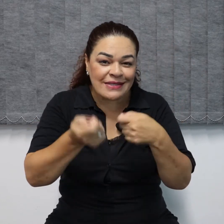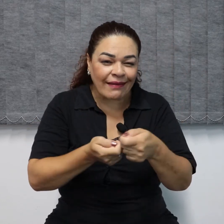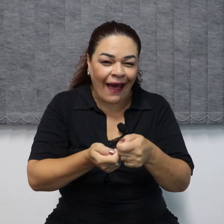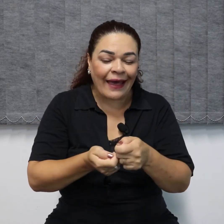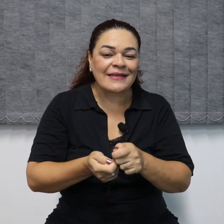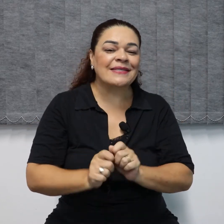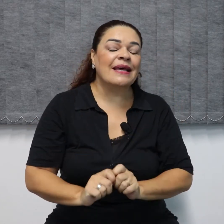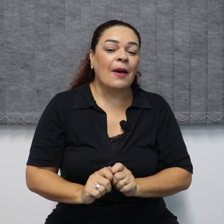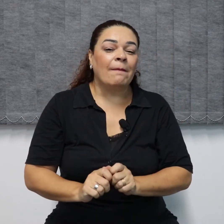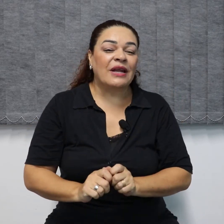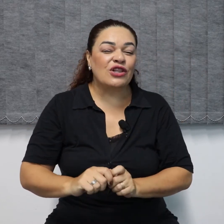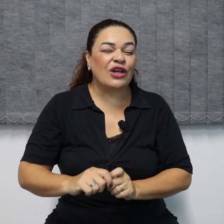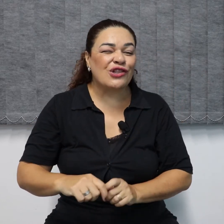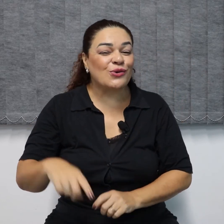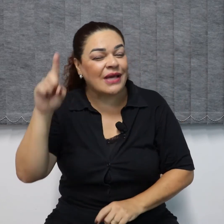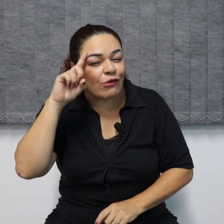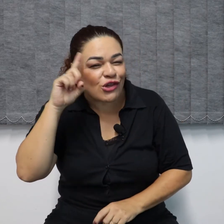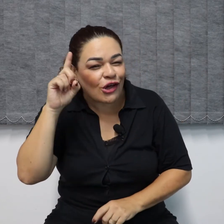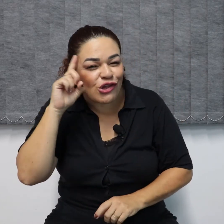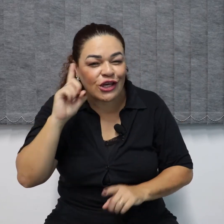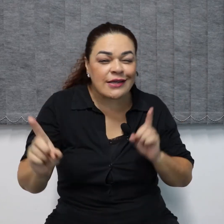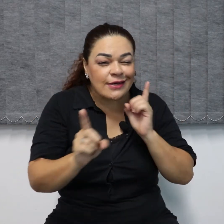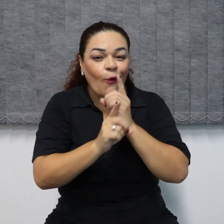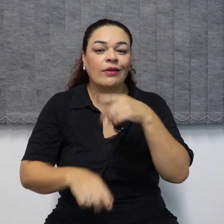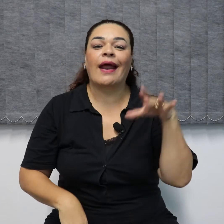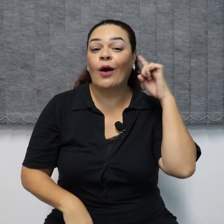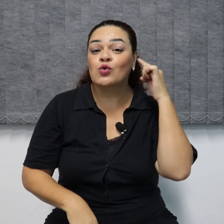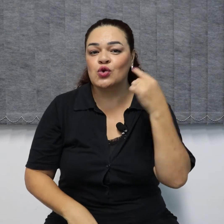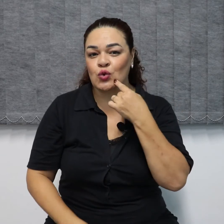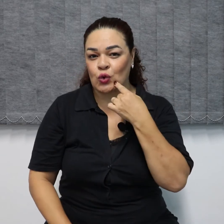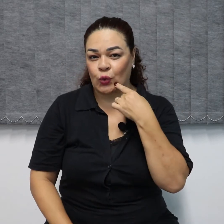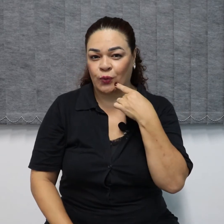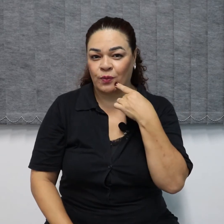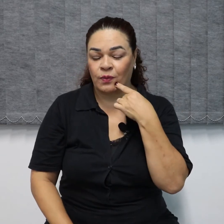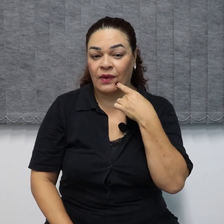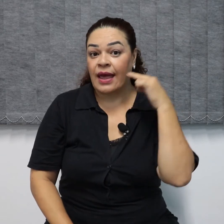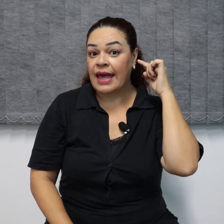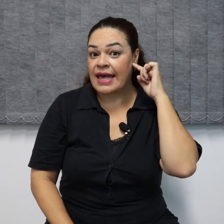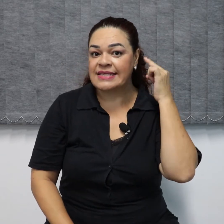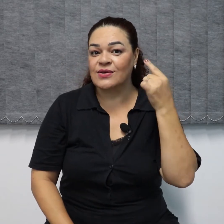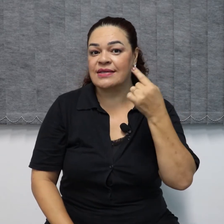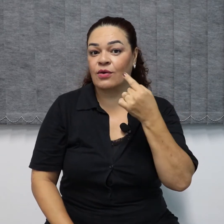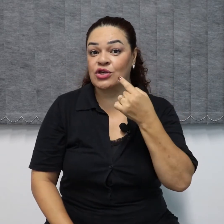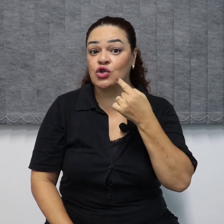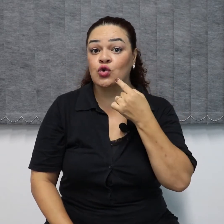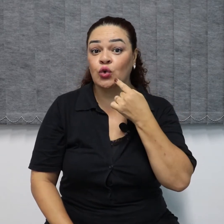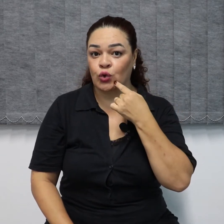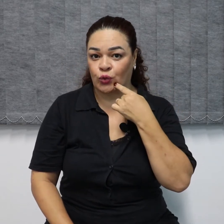sinais para a gente usar no dia a dia se encontrar um surdo. Esse é o sinal de surdo.